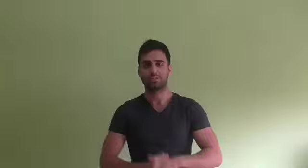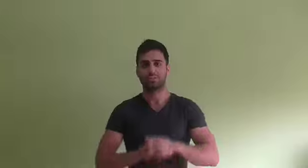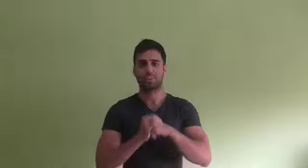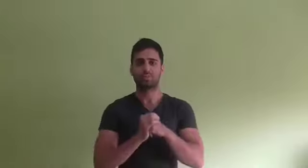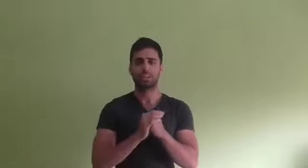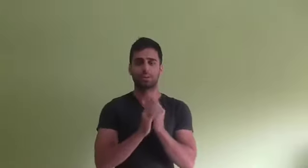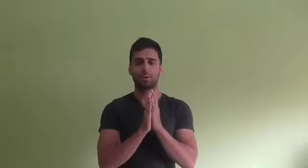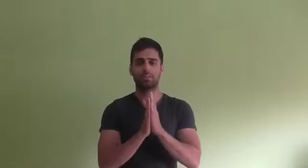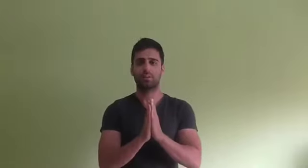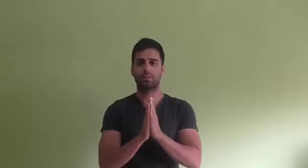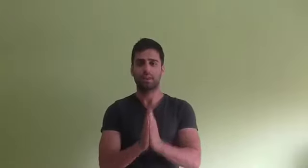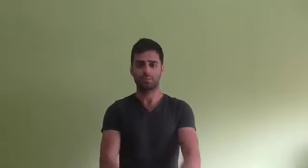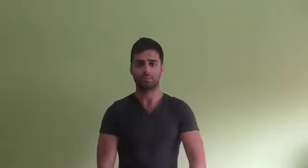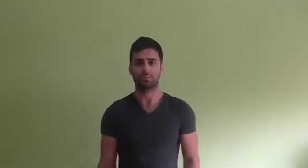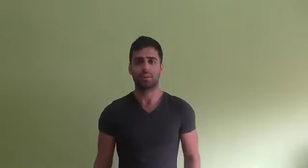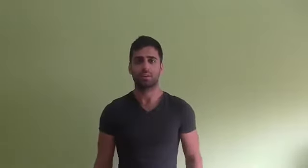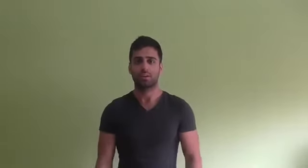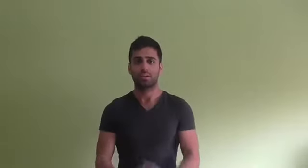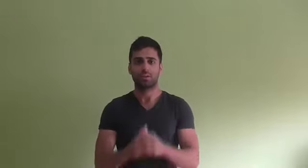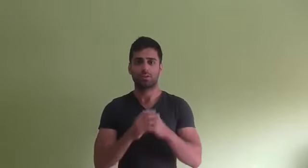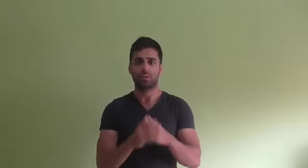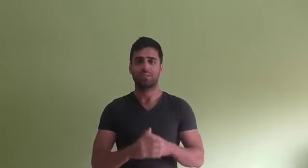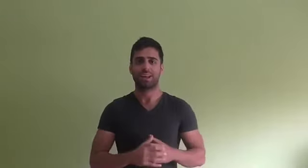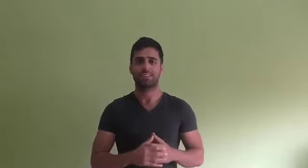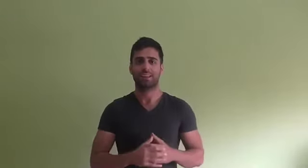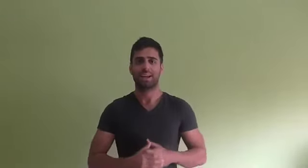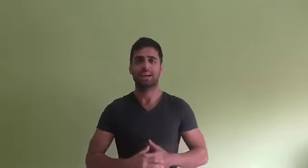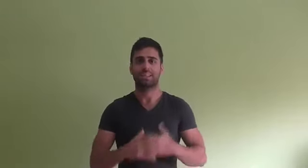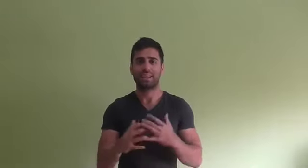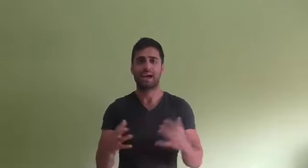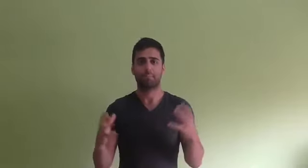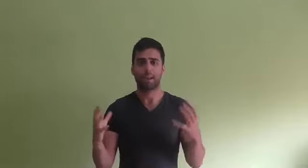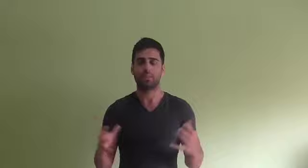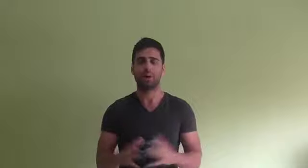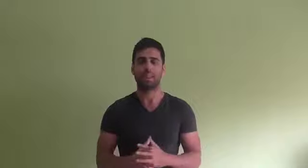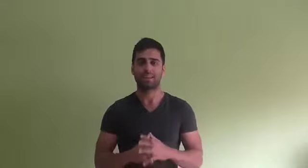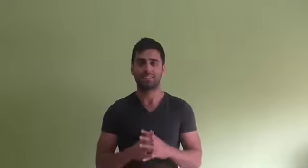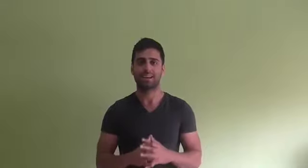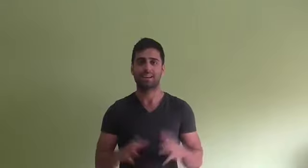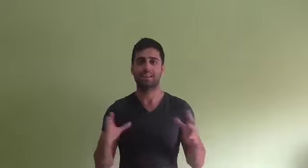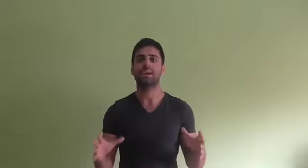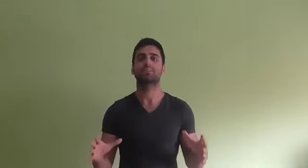Hola, soy Luigi del Mejor Estilo de Vida y hoy os quiero hablar acerca de la paradoja de abrazar ideas